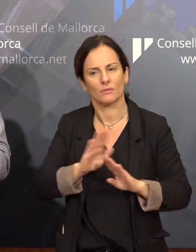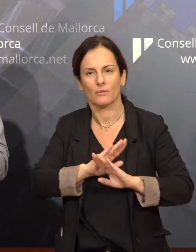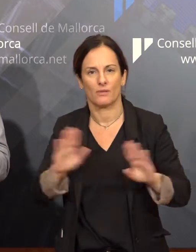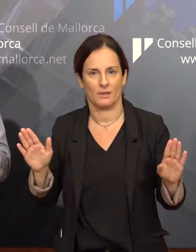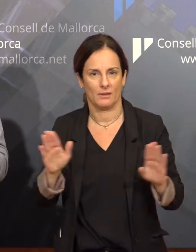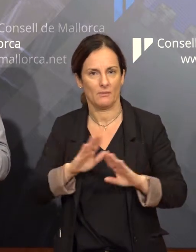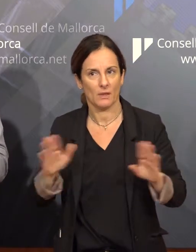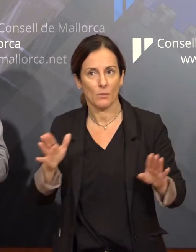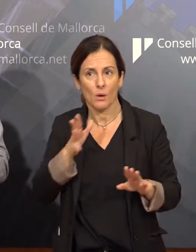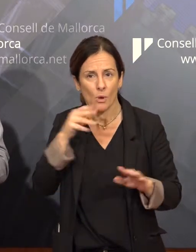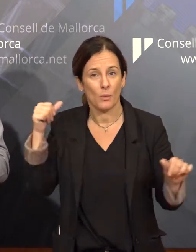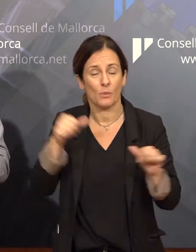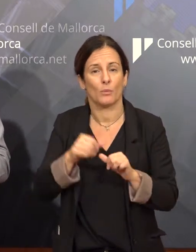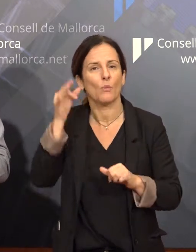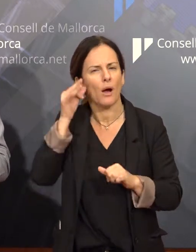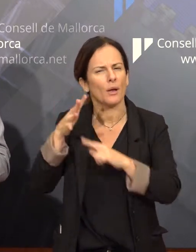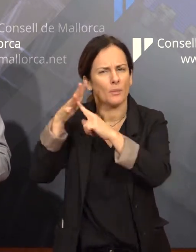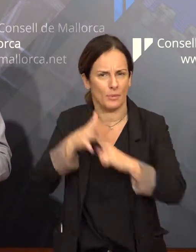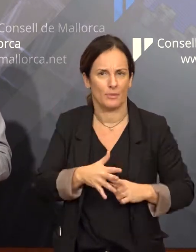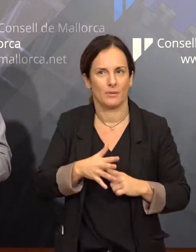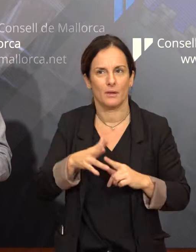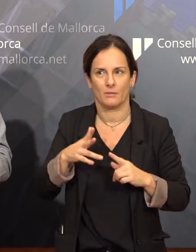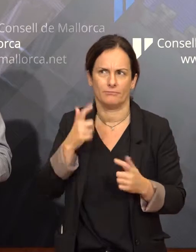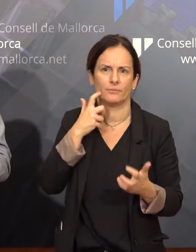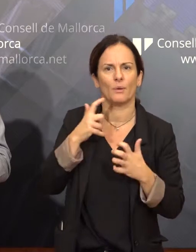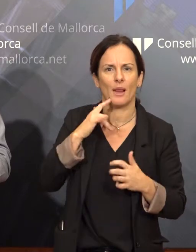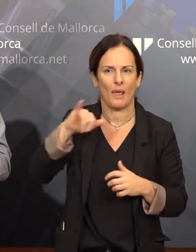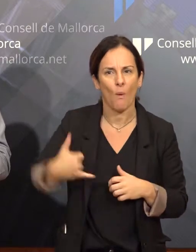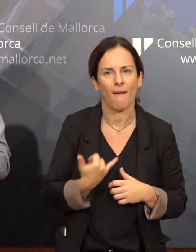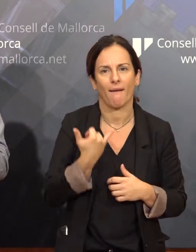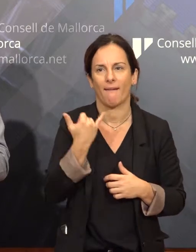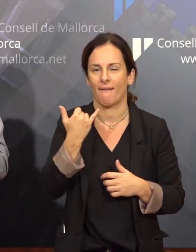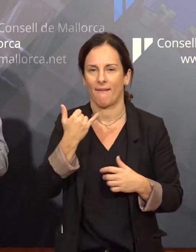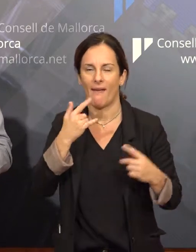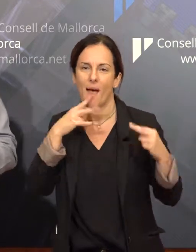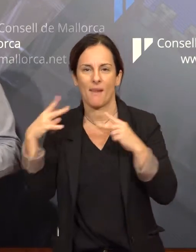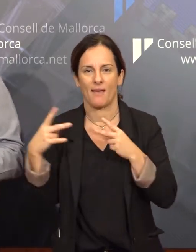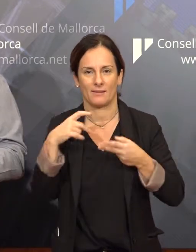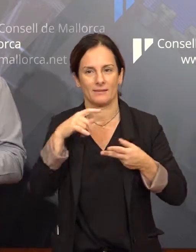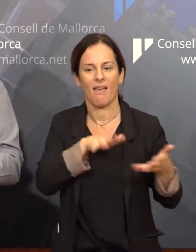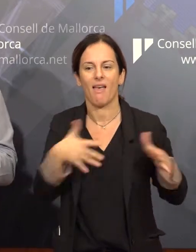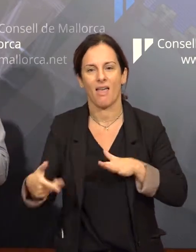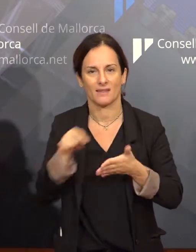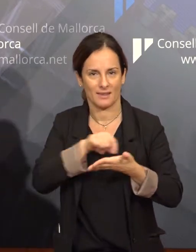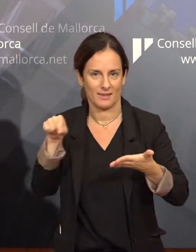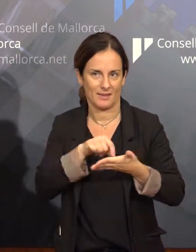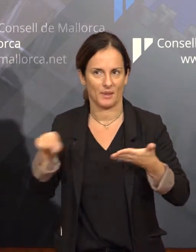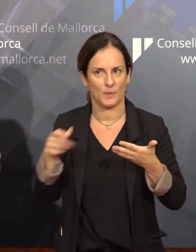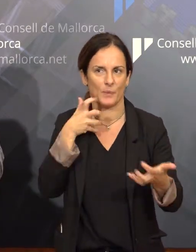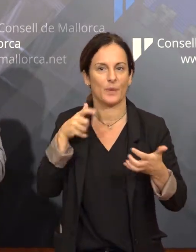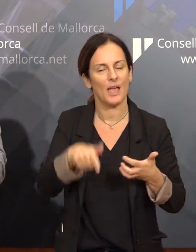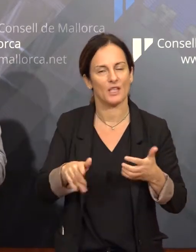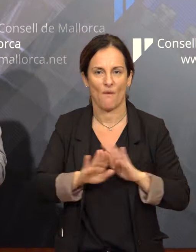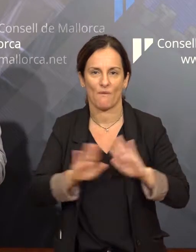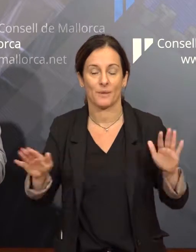és femení de s'ús del nostre llenguatge, aixora d'escriure i aixora de xerrar. Realment es tracta d'una reedició, d'una